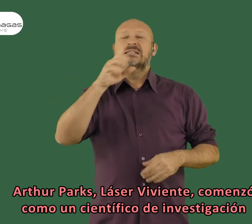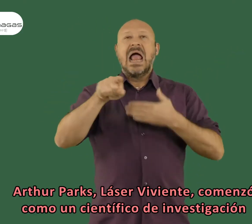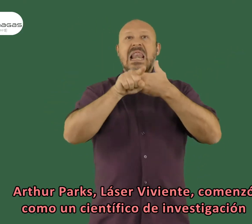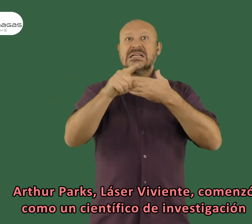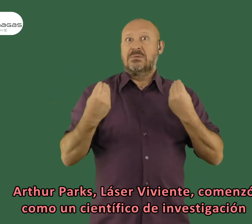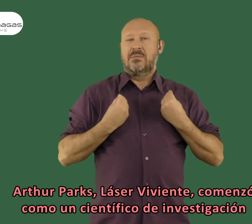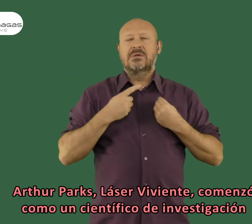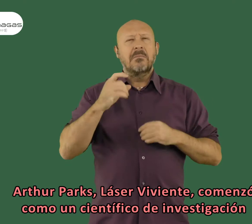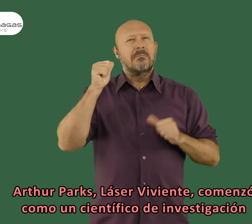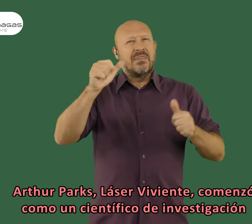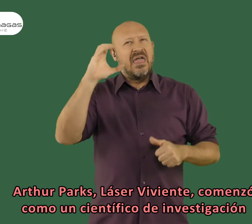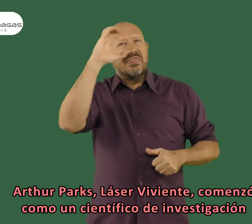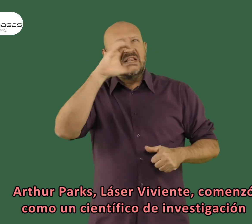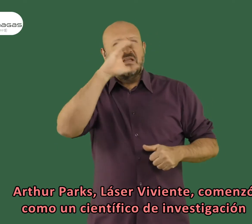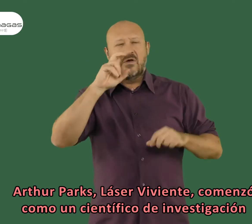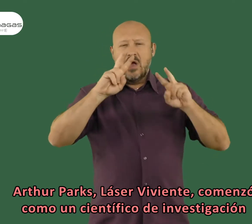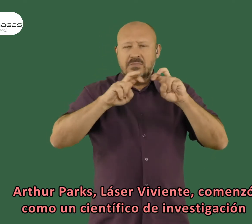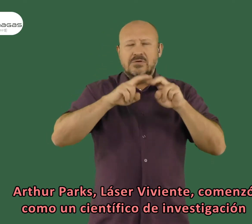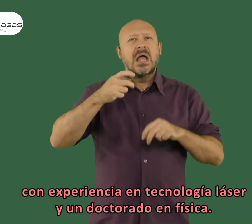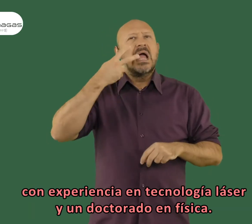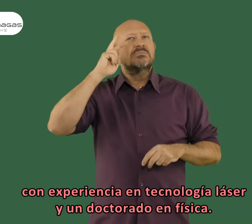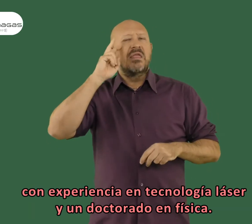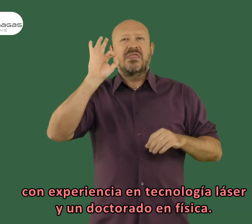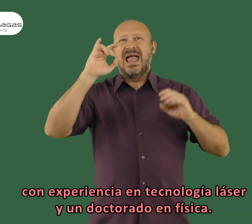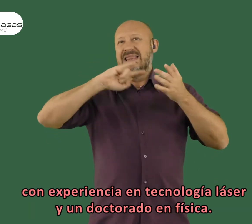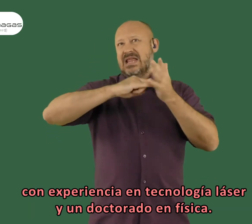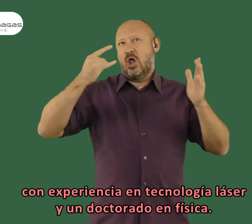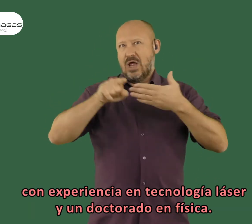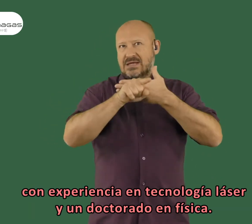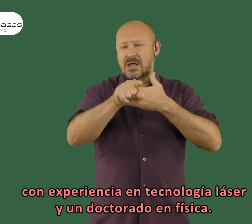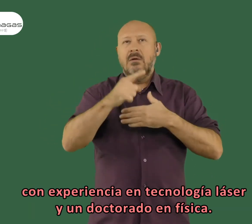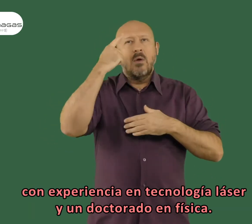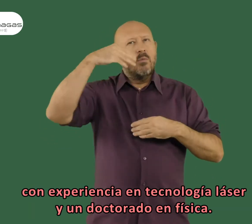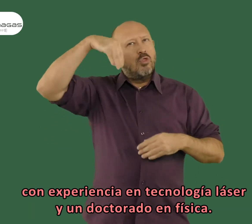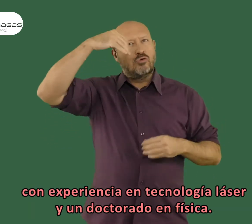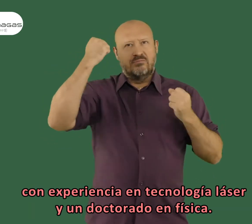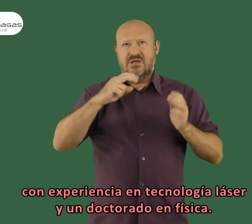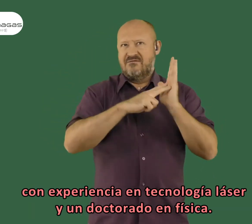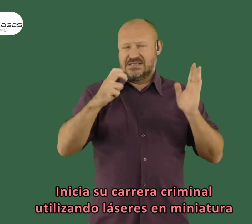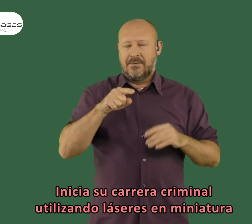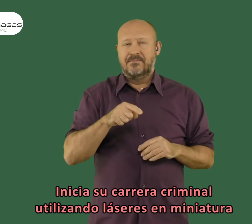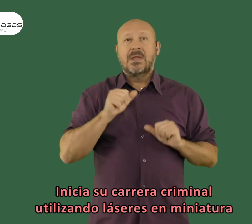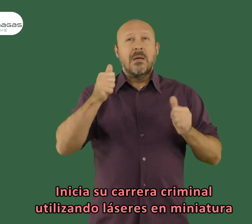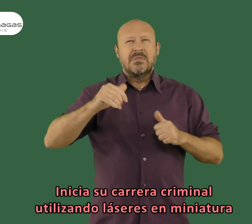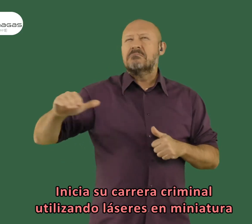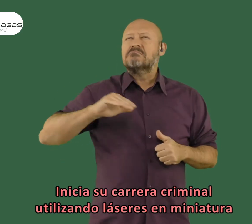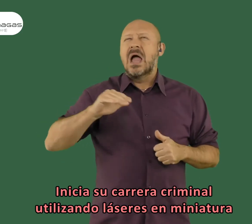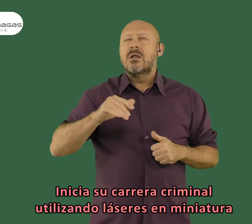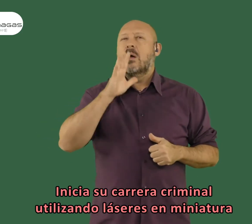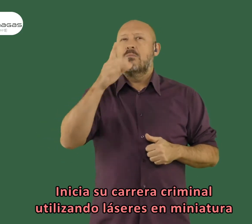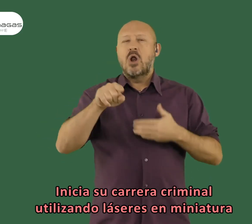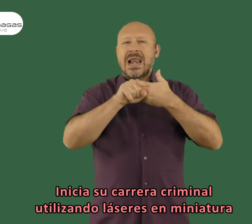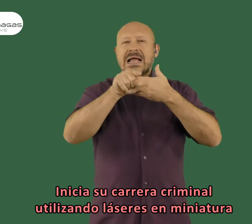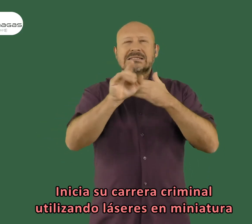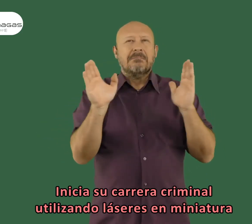Parks, láser viviente, comenzó como un científico de investigación con experiencia en tecnología láser y un doctorado en física. Inicia su carrera